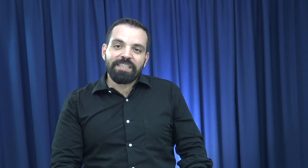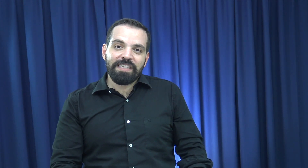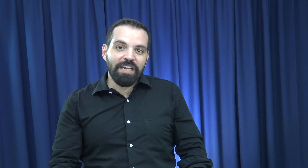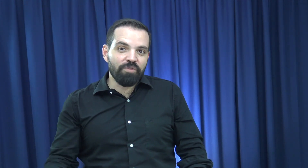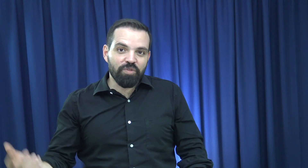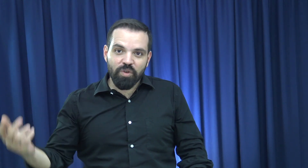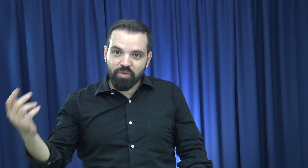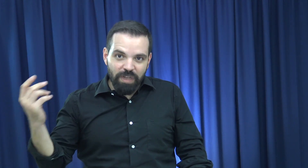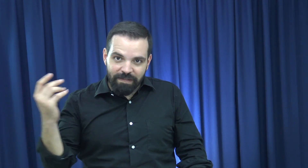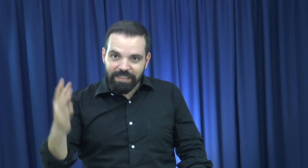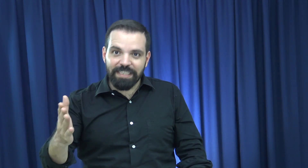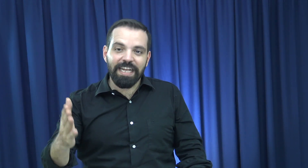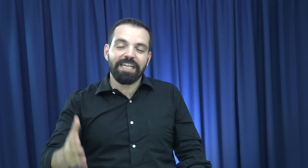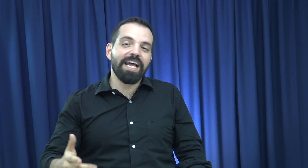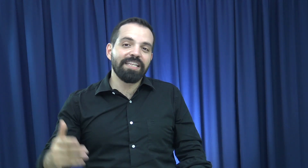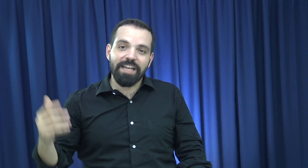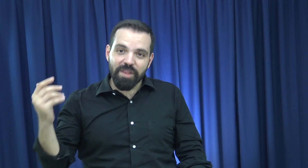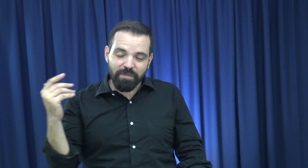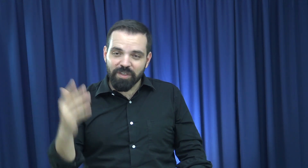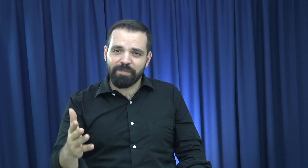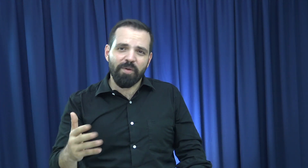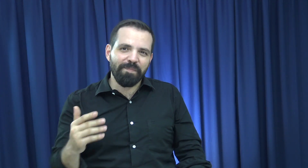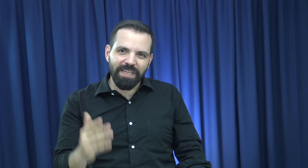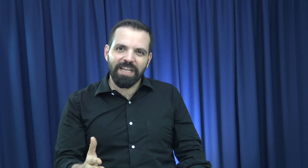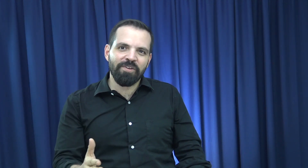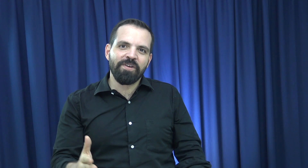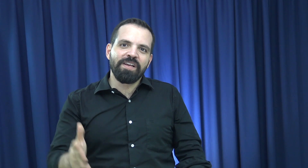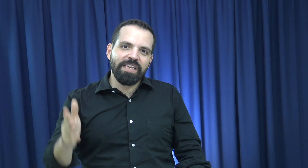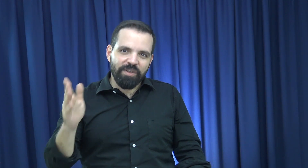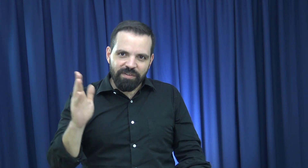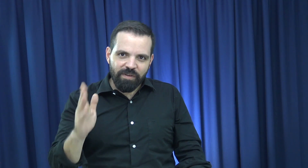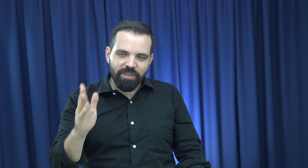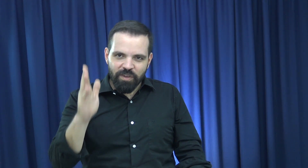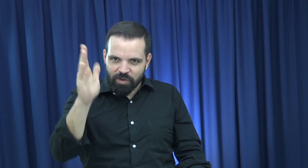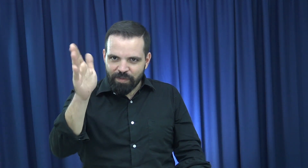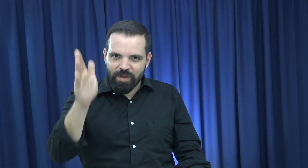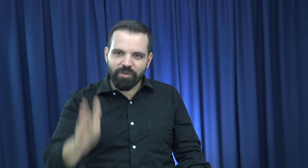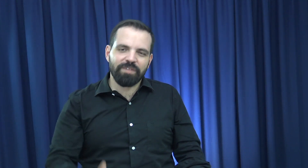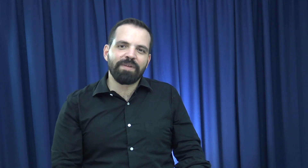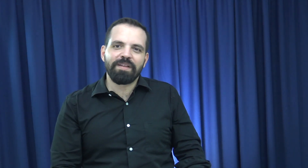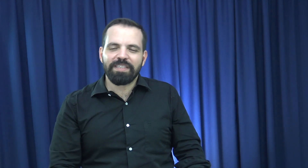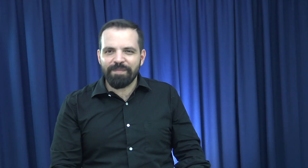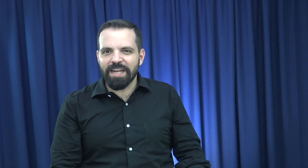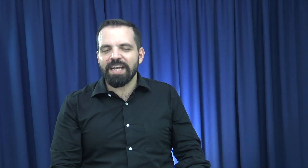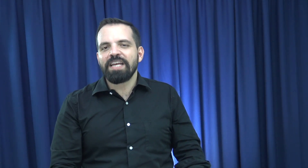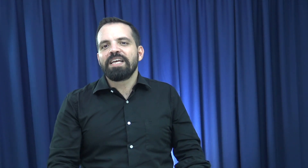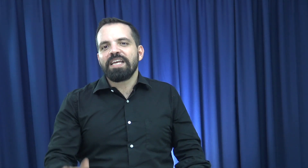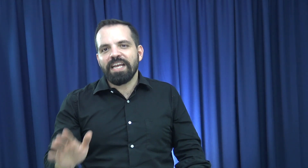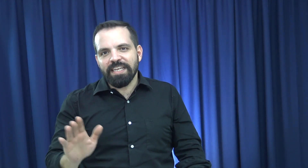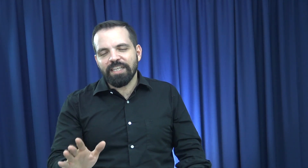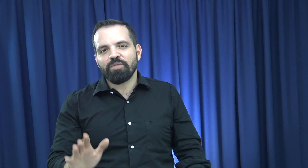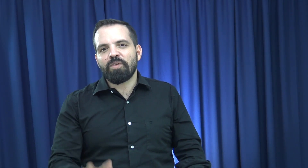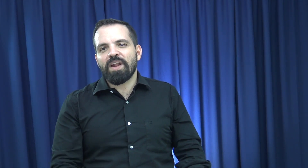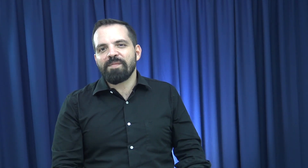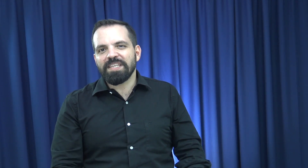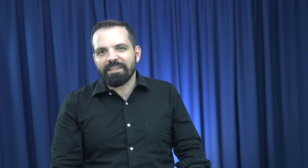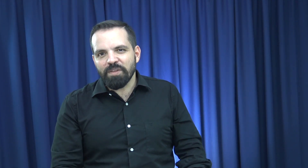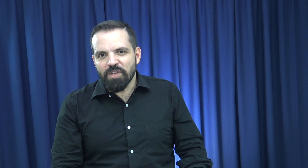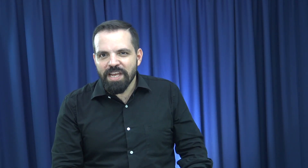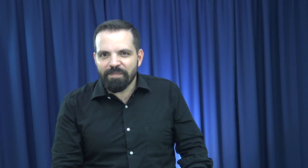Si le gustó, suscríbanse a este canal. Denle thumbs up. Compártanlo. Y con el favor de Dios, nos vemos la próxima semana. En este subprograma, Saliduría